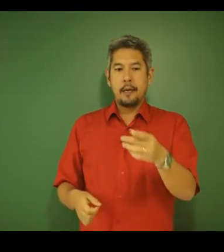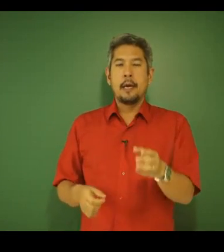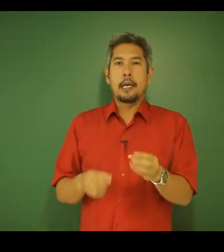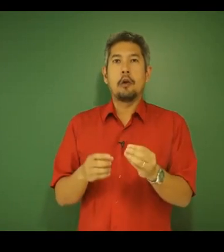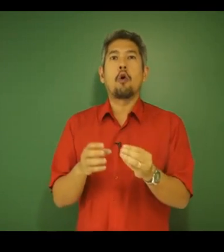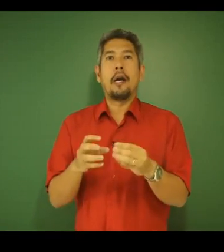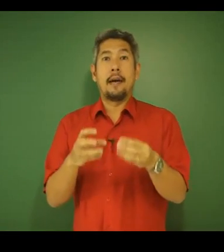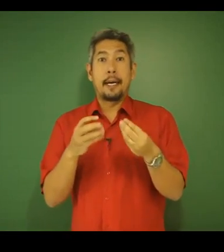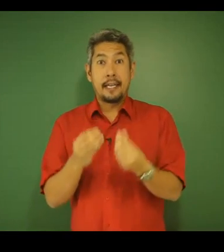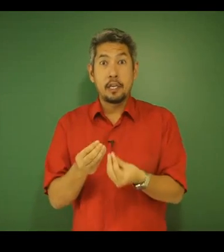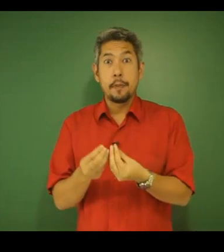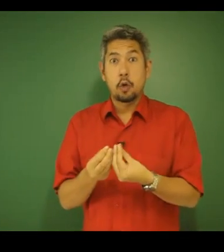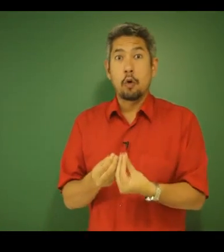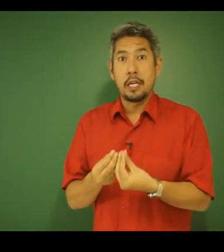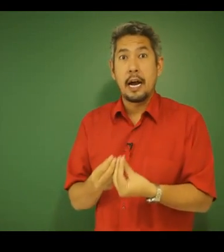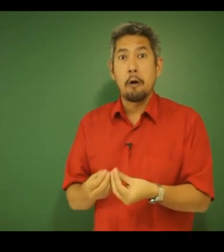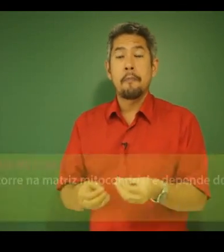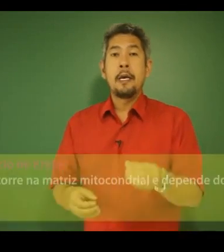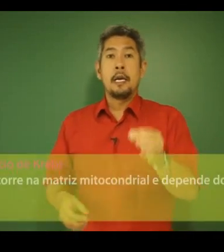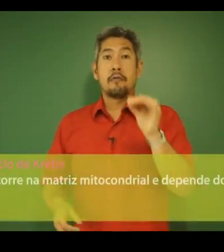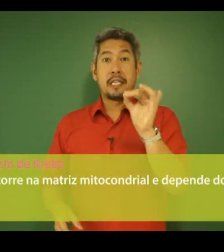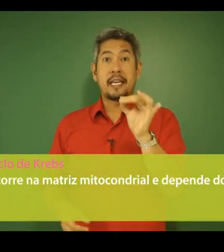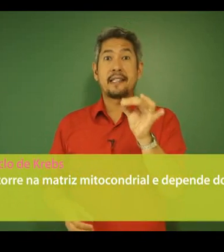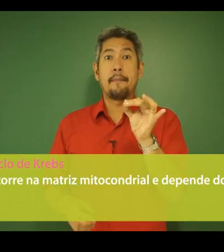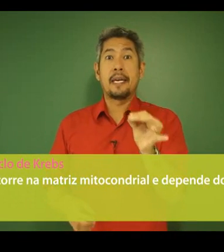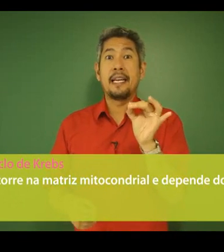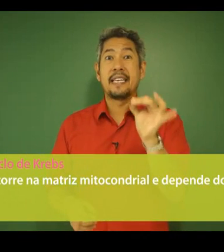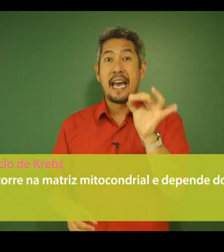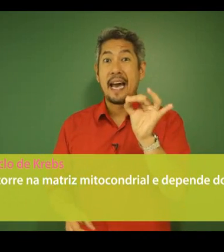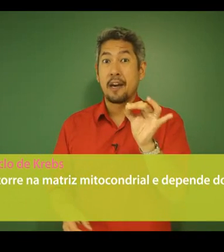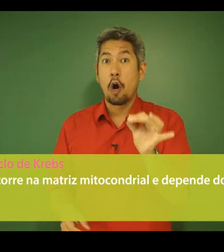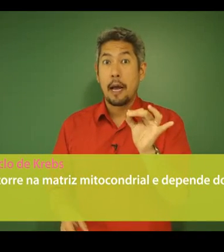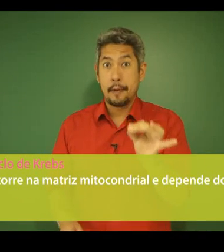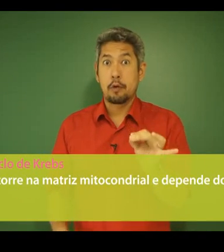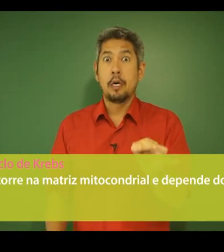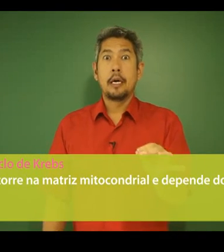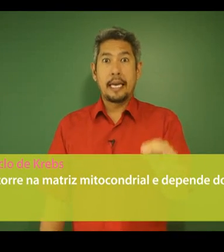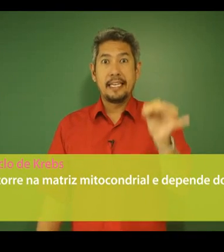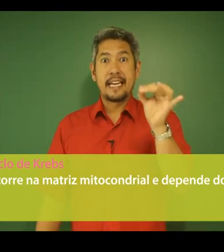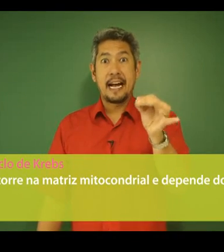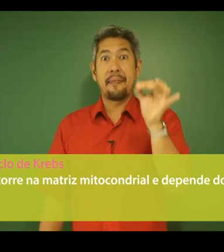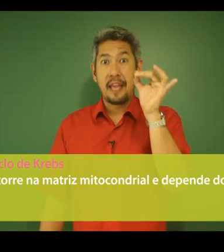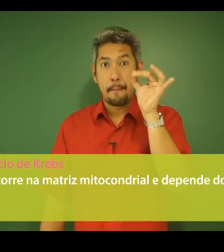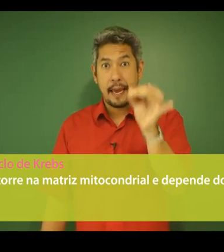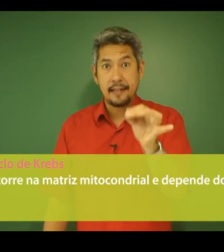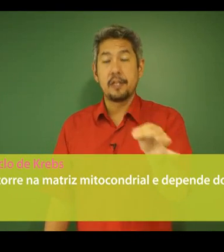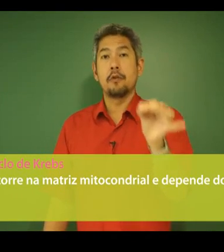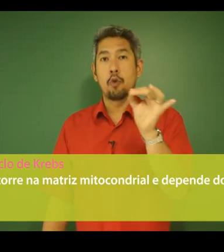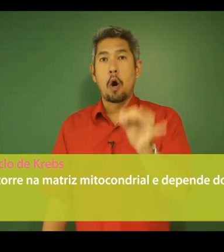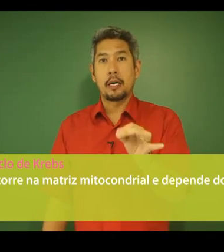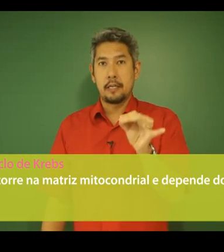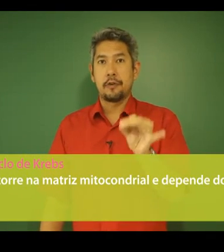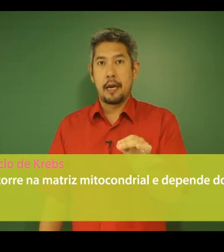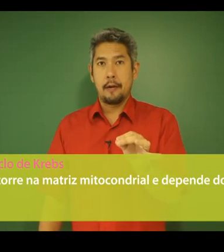que ele ocorre na matriz mitocondrial e você tem que saber que ele já é aerólico, que ele já depende do oxigênio.